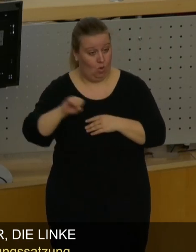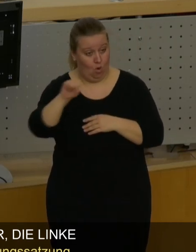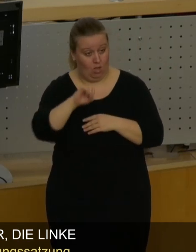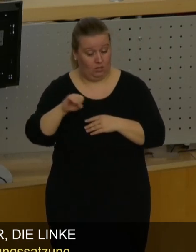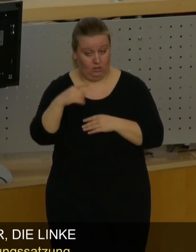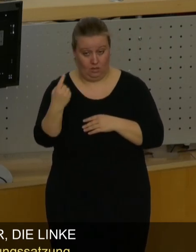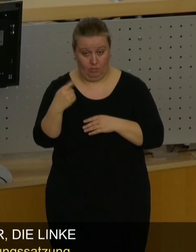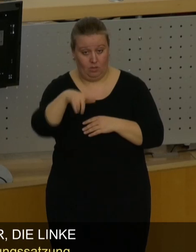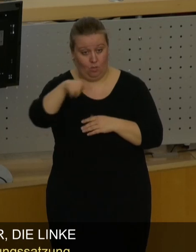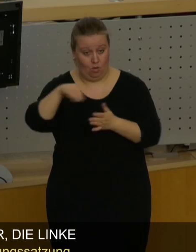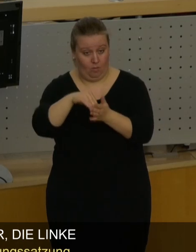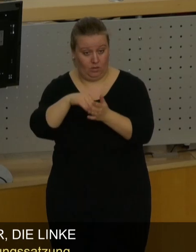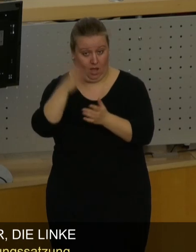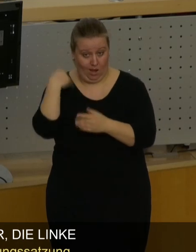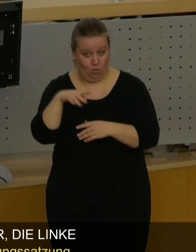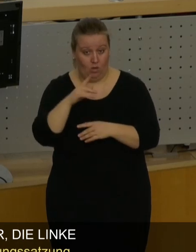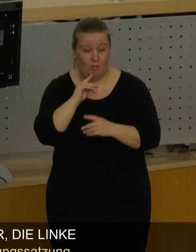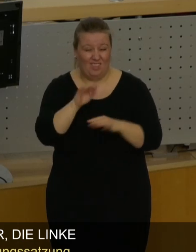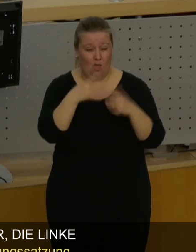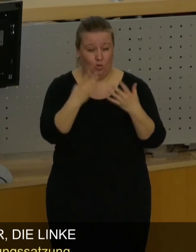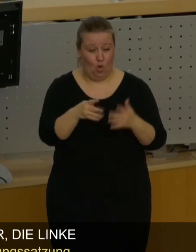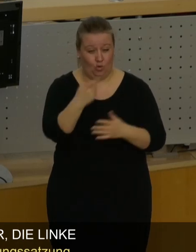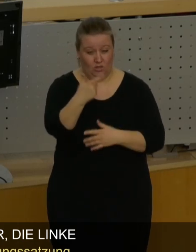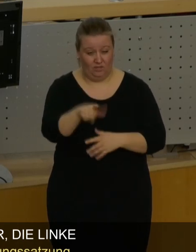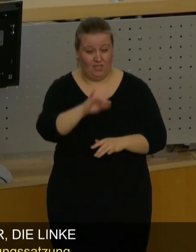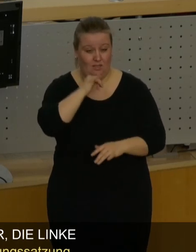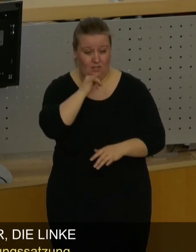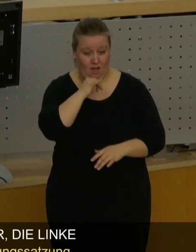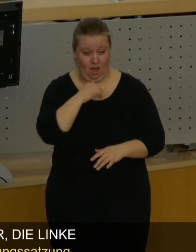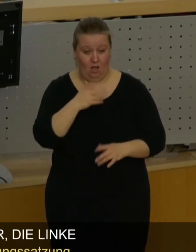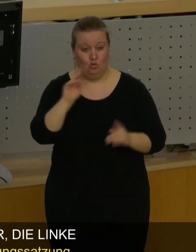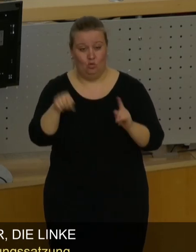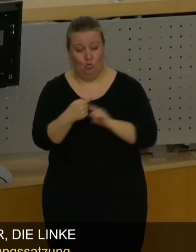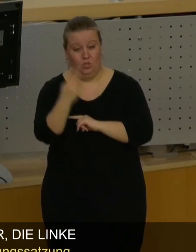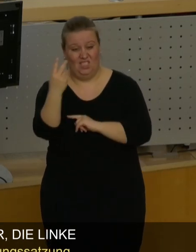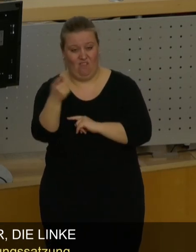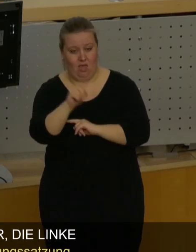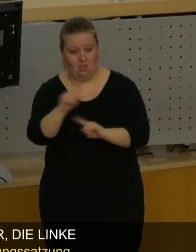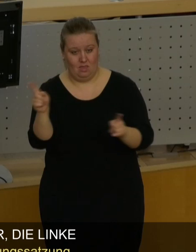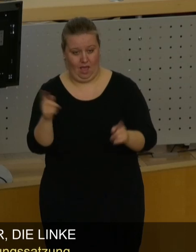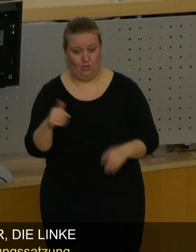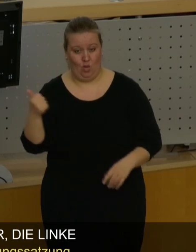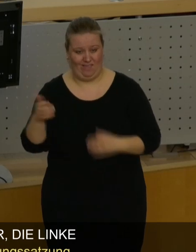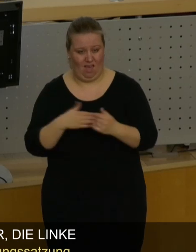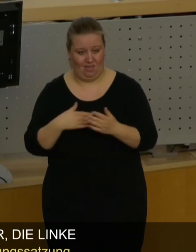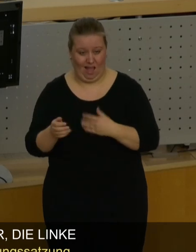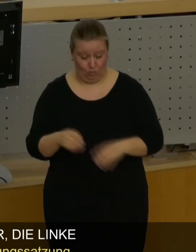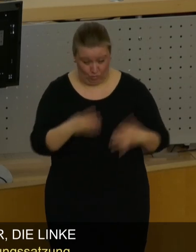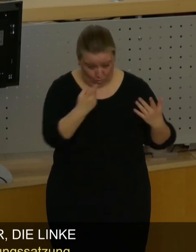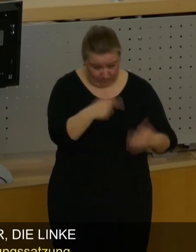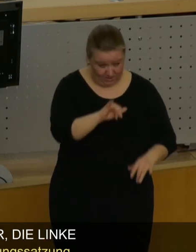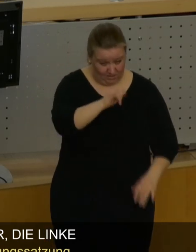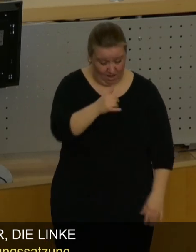wurde die Bürgerbeteiligung am Ende mit 29 Ja-Stimmen zu zwei Nein zu einer Enthaltung angenommen.